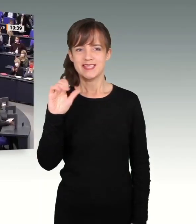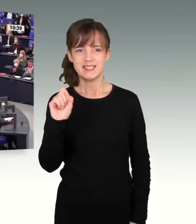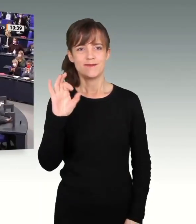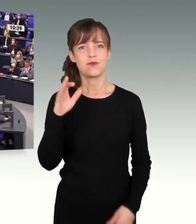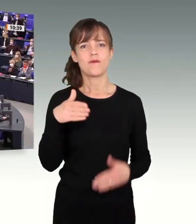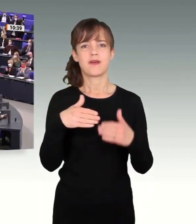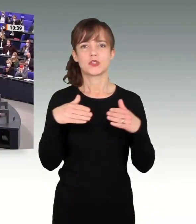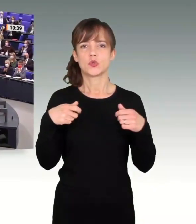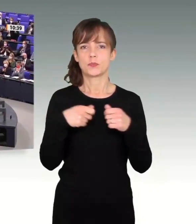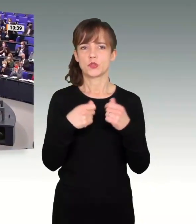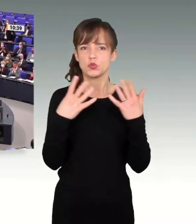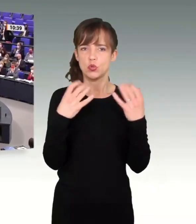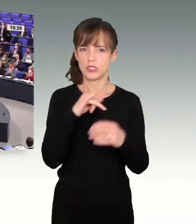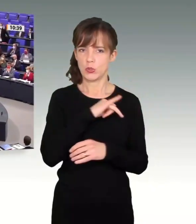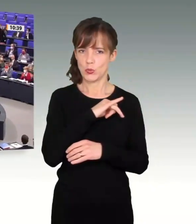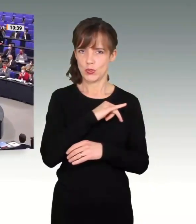Grünen.